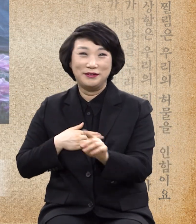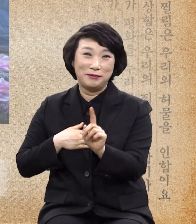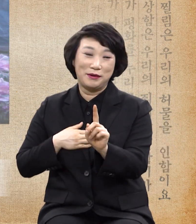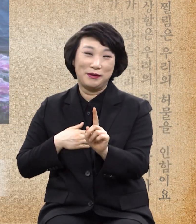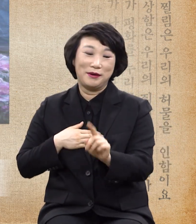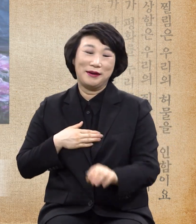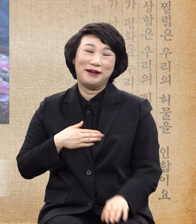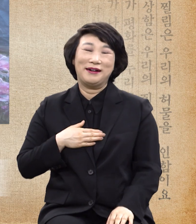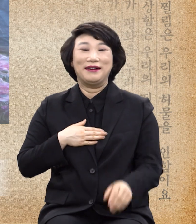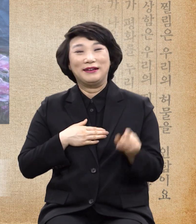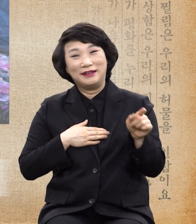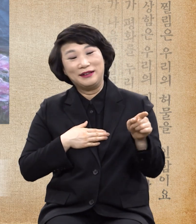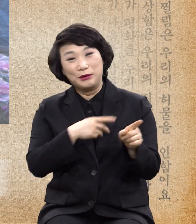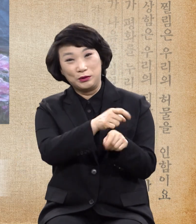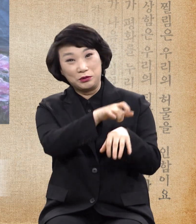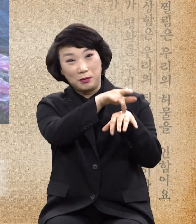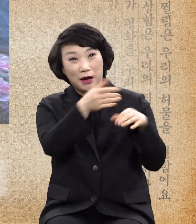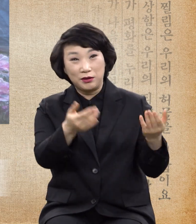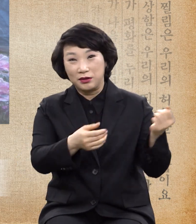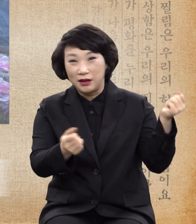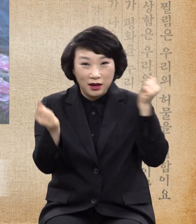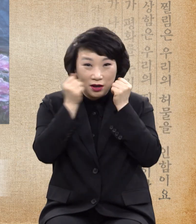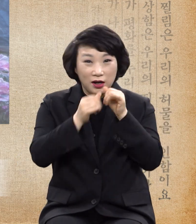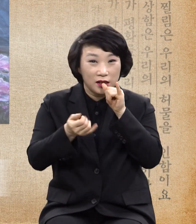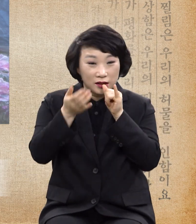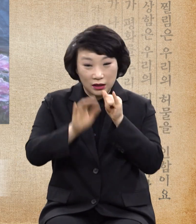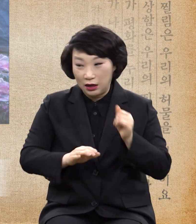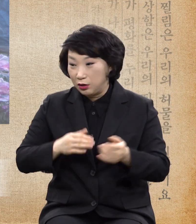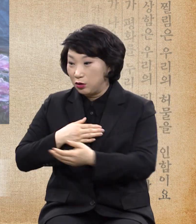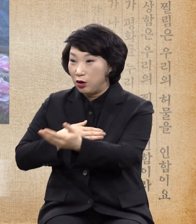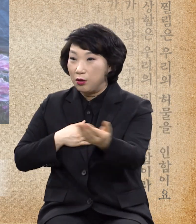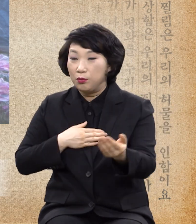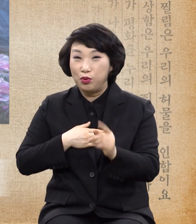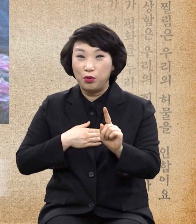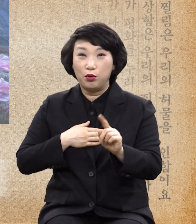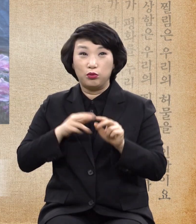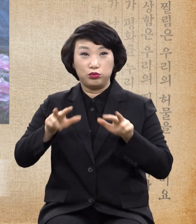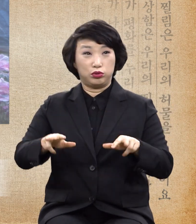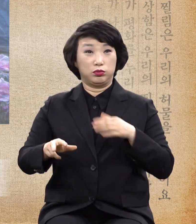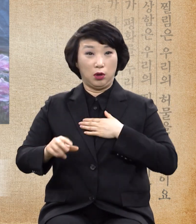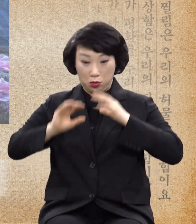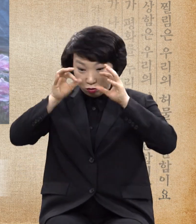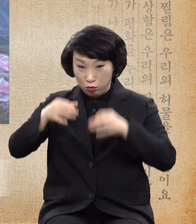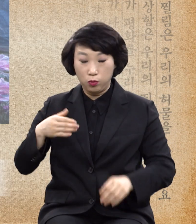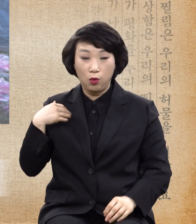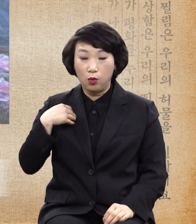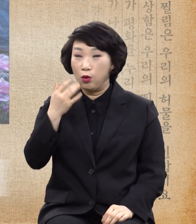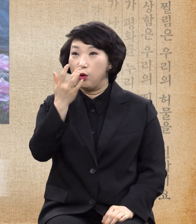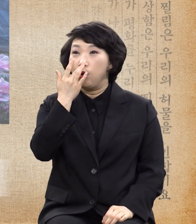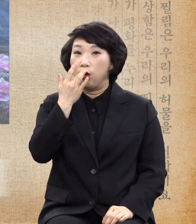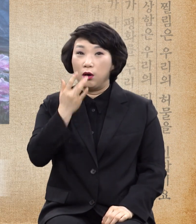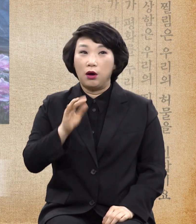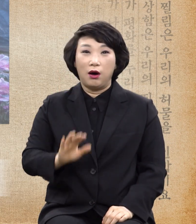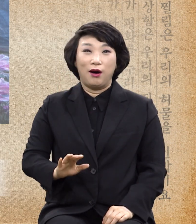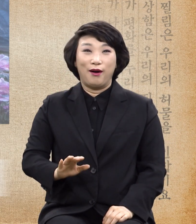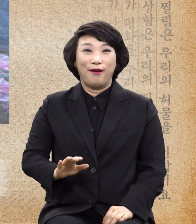그 놈에게 역사를 당하면서도 내가 전혀 모르고 있다 이 사람은 어떻게